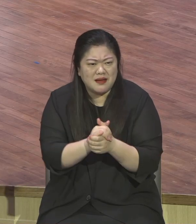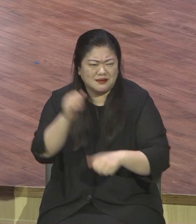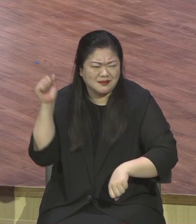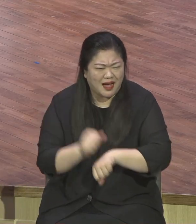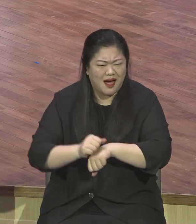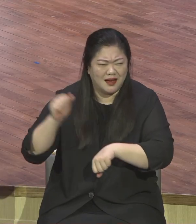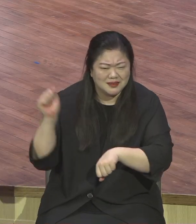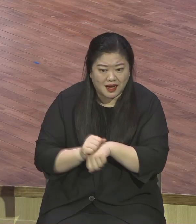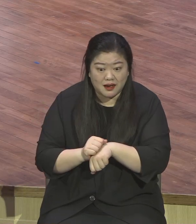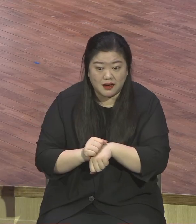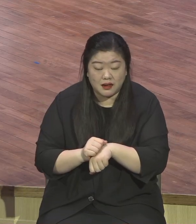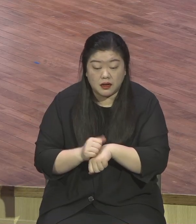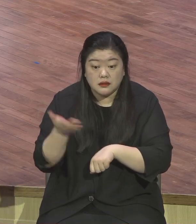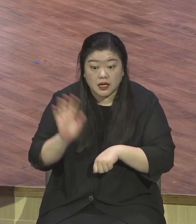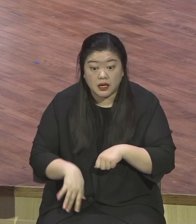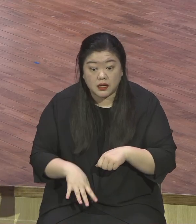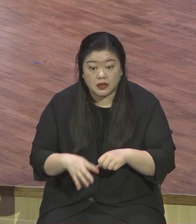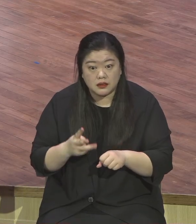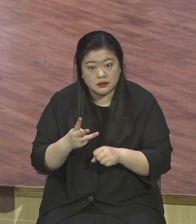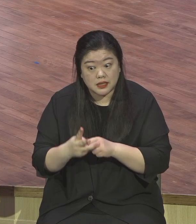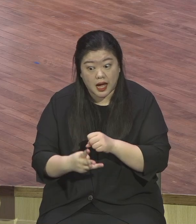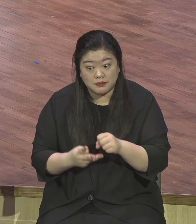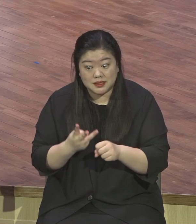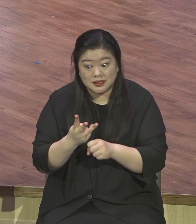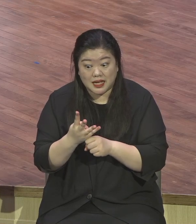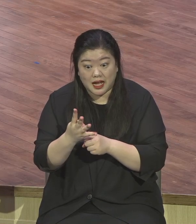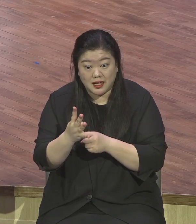다녀 실제로는 절금도 감격도 체험도 없어